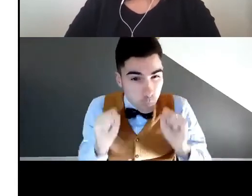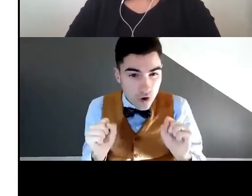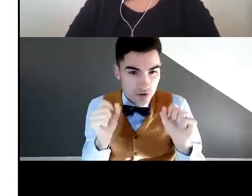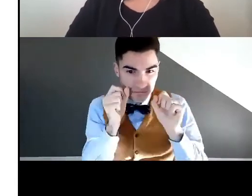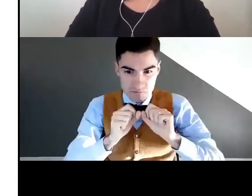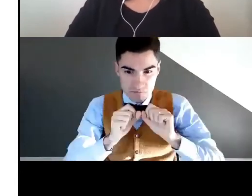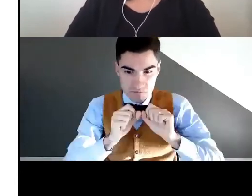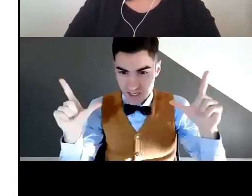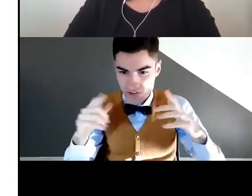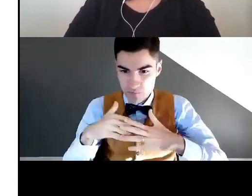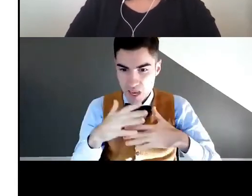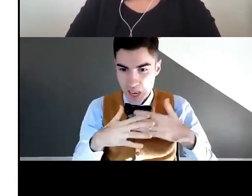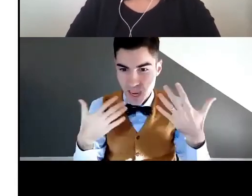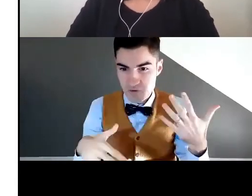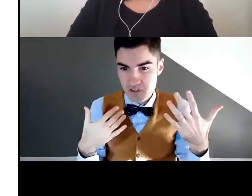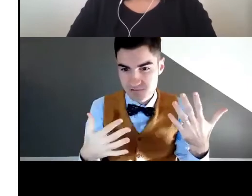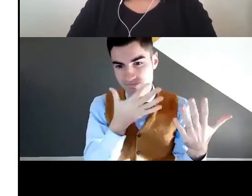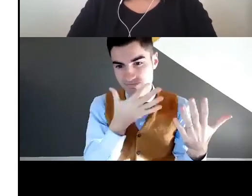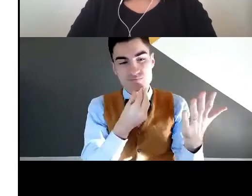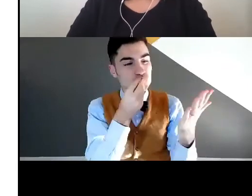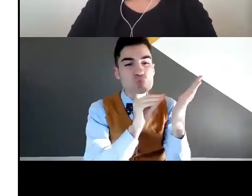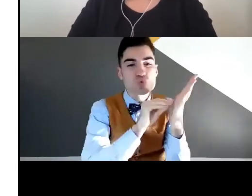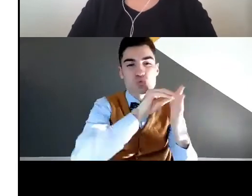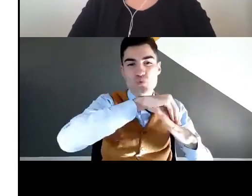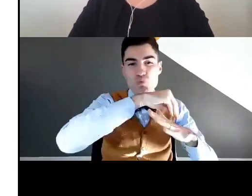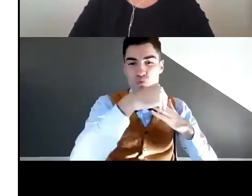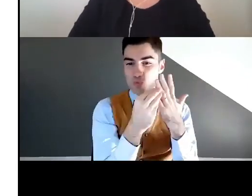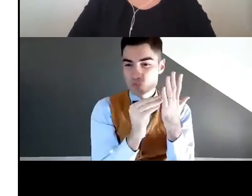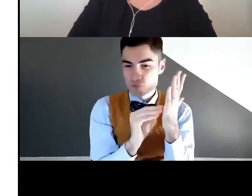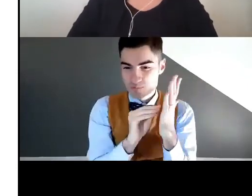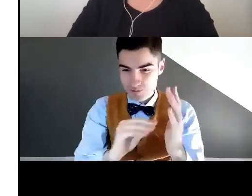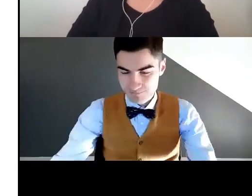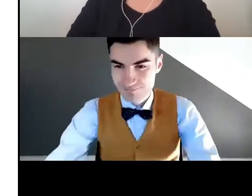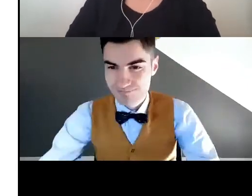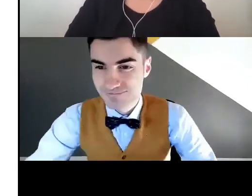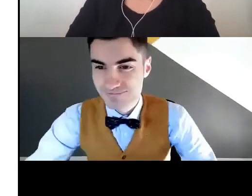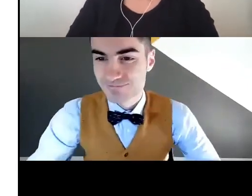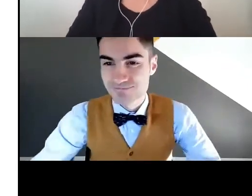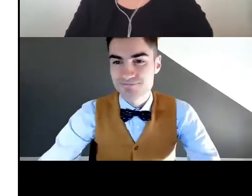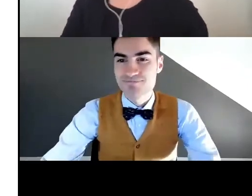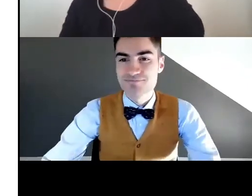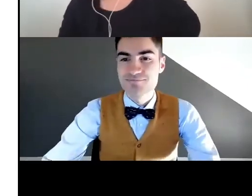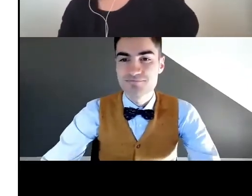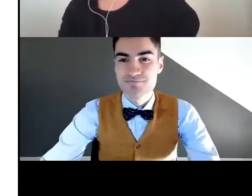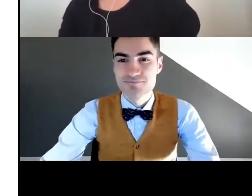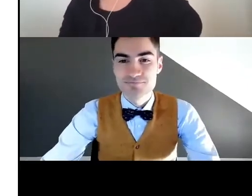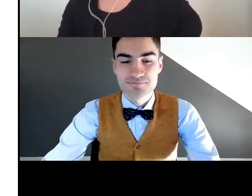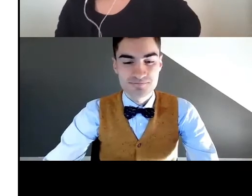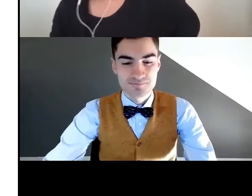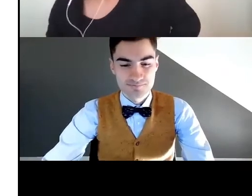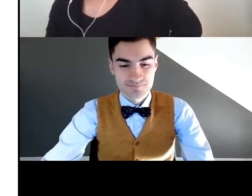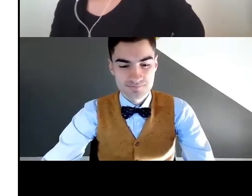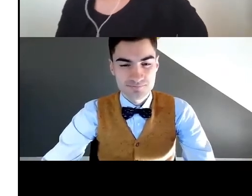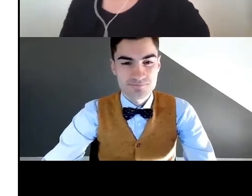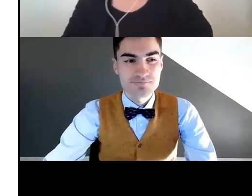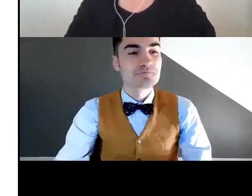scene, rivivere un racconto e le mani possono farlo. Ma che bella cosa che vi sto dicendo, vero? Che potenza hanno le